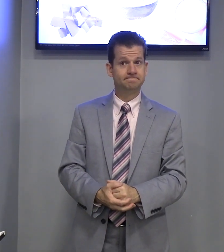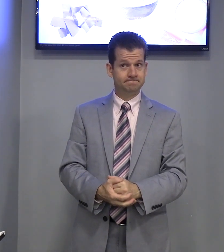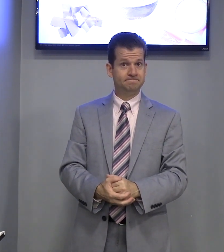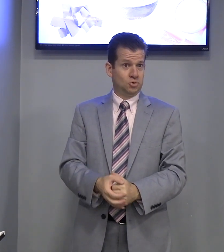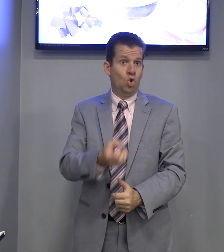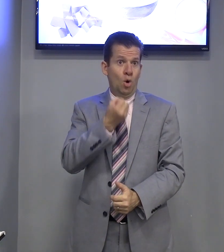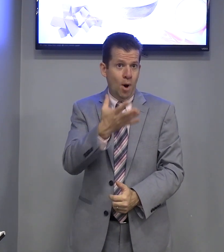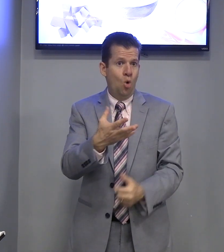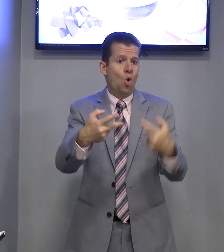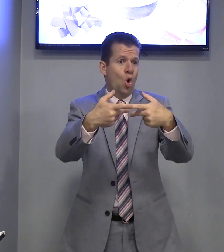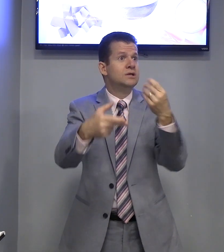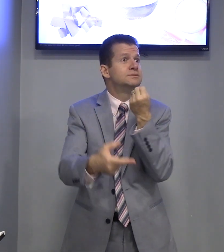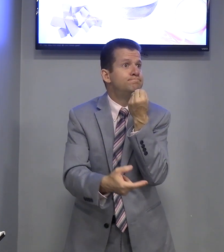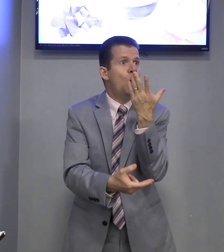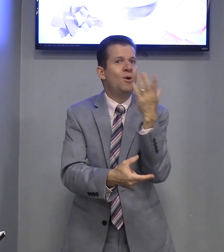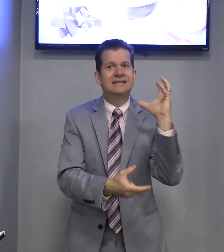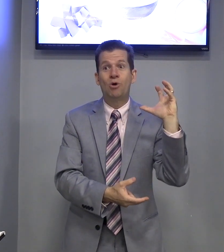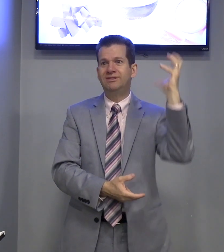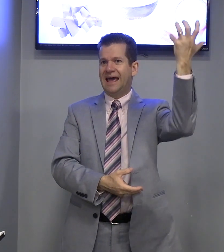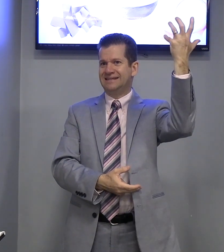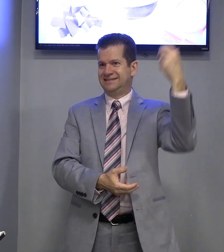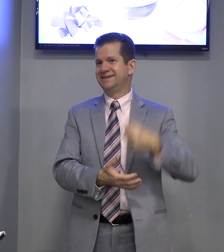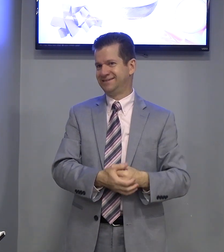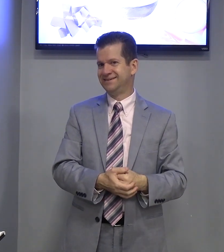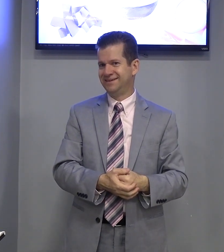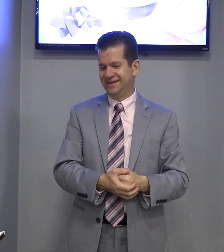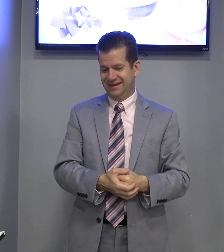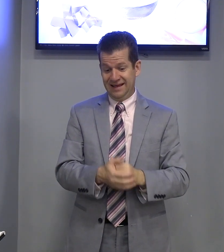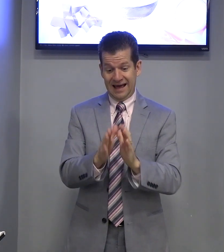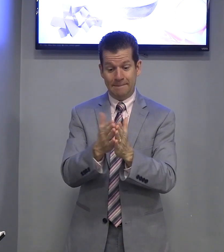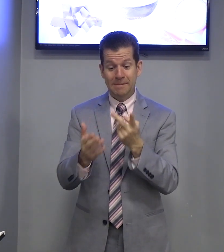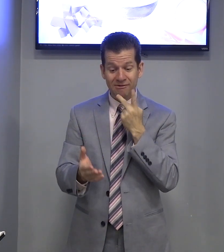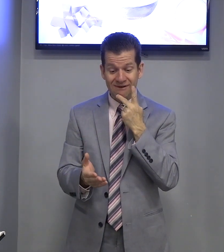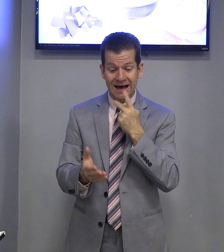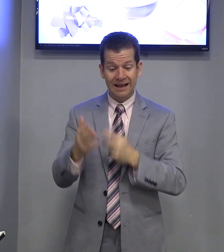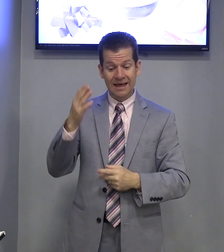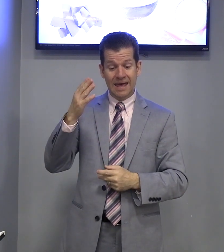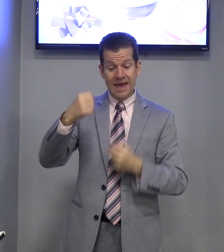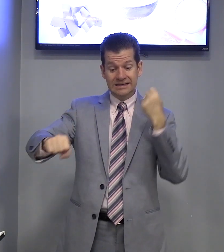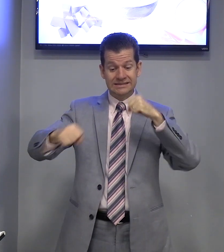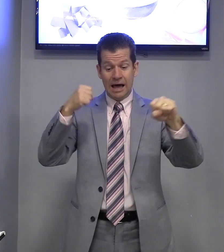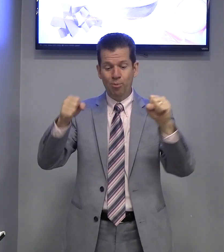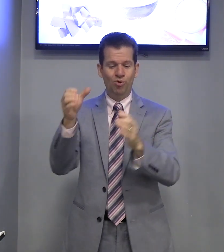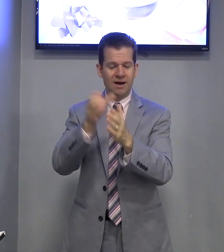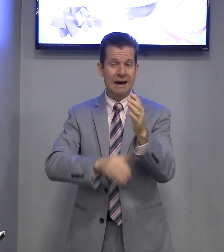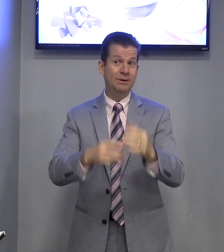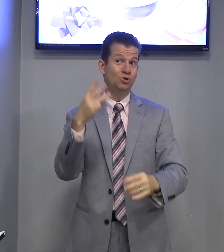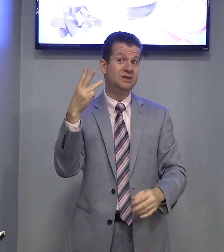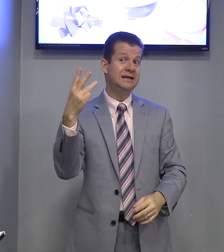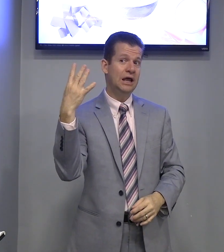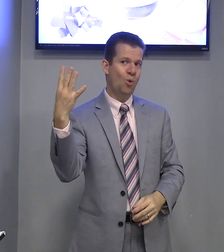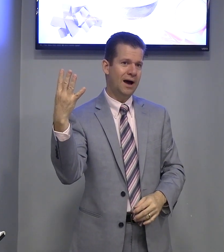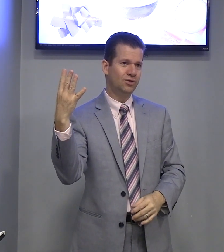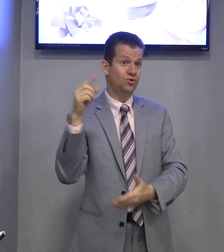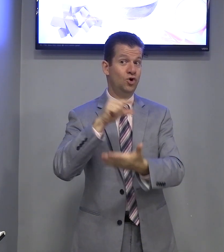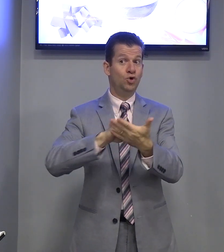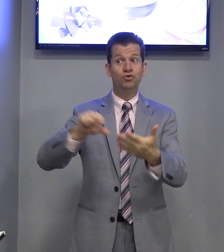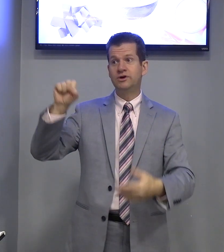O bom, coisas boas acontecem. A Bíblia fala, em Salmo, capítulo 34, no